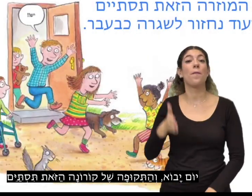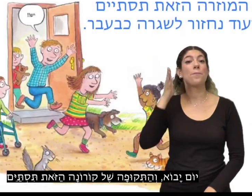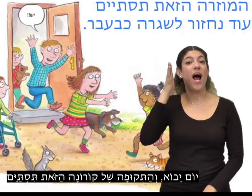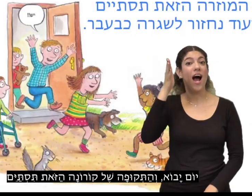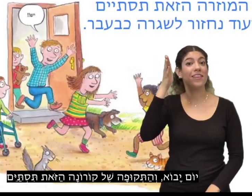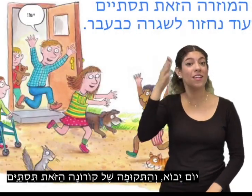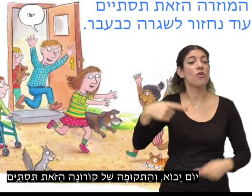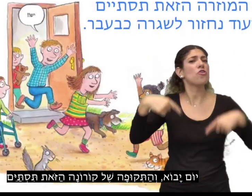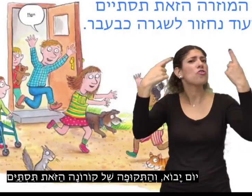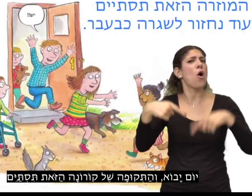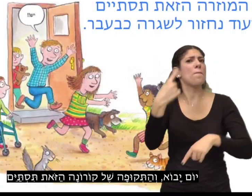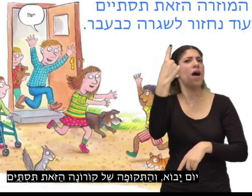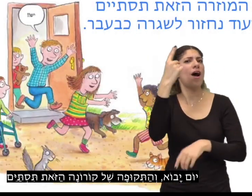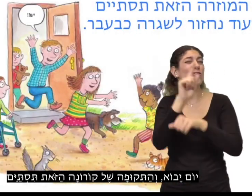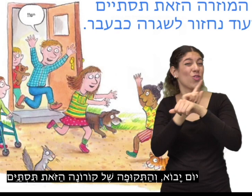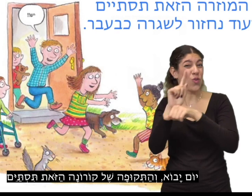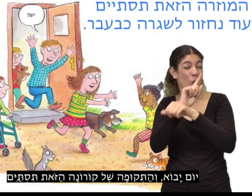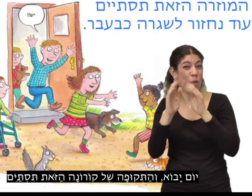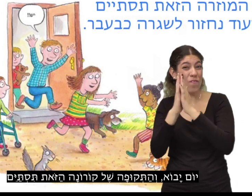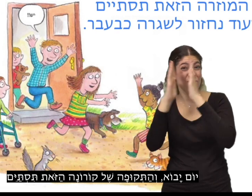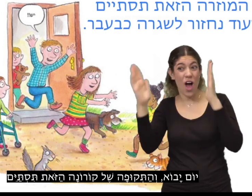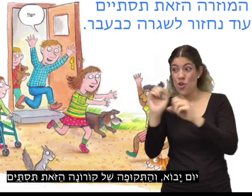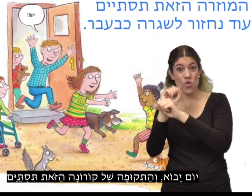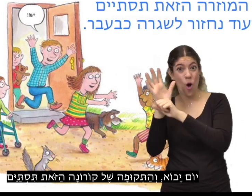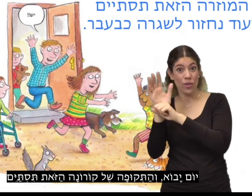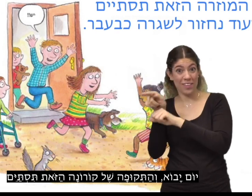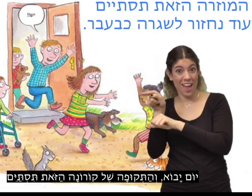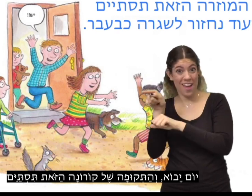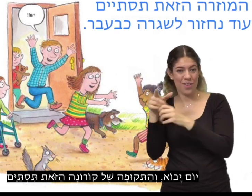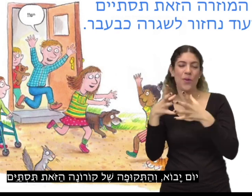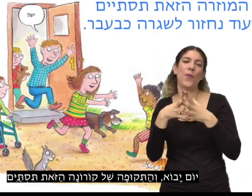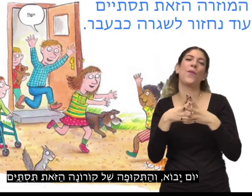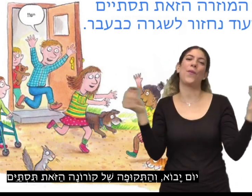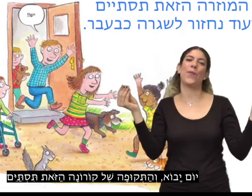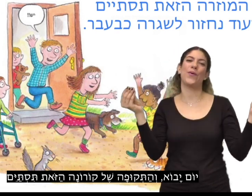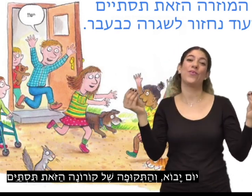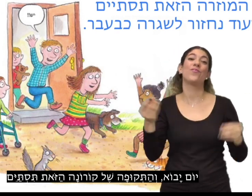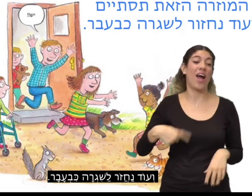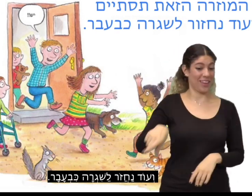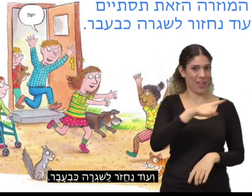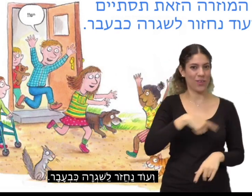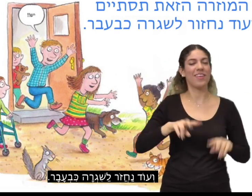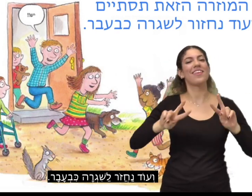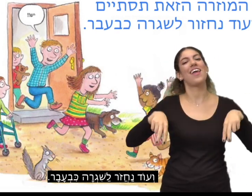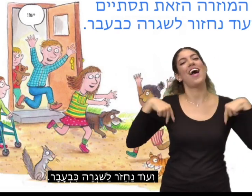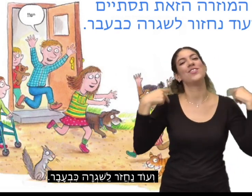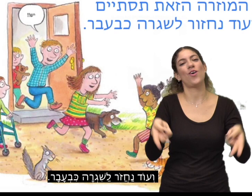יום יבוא והתקופה של הקורונה הזאת תסתיים. ועוד